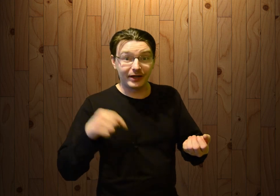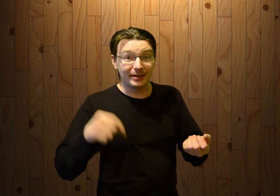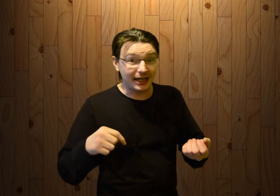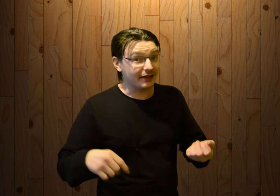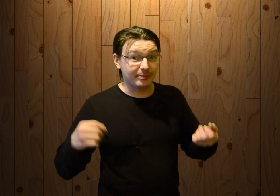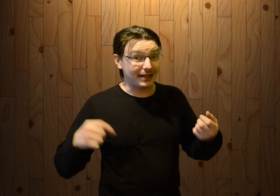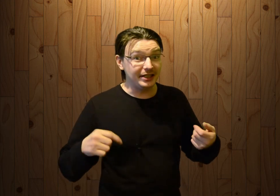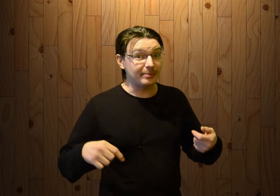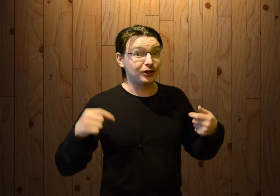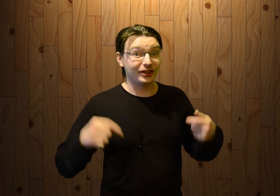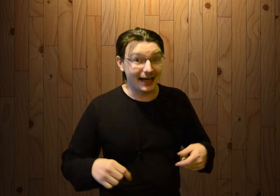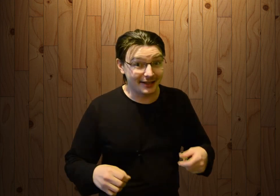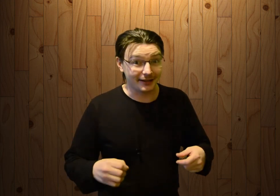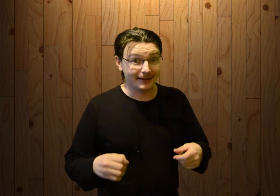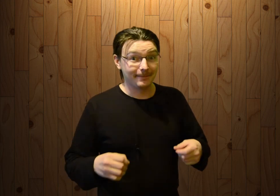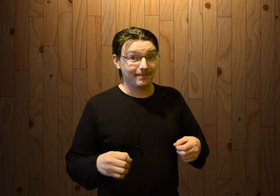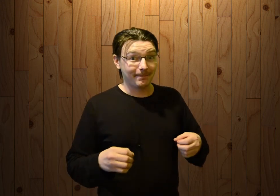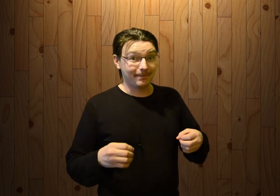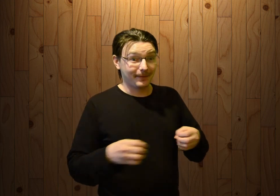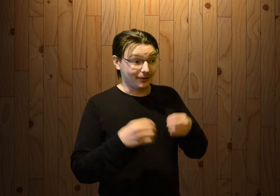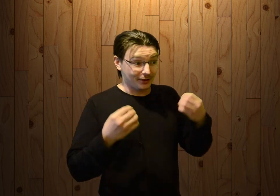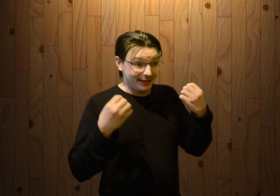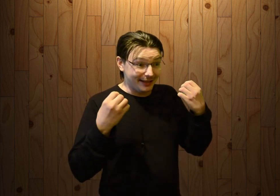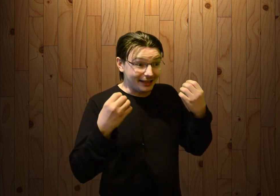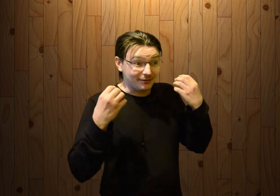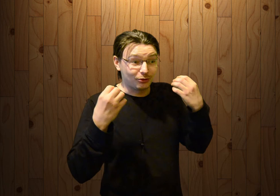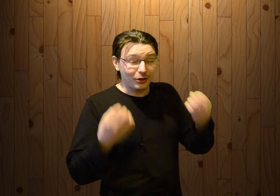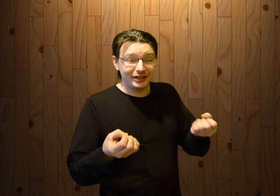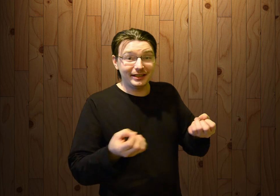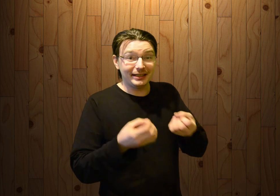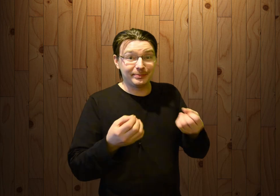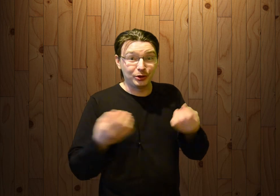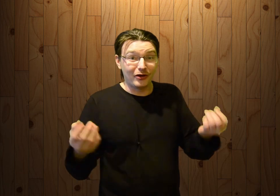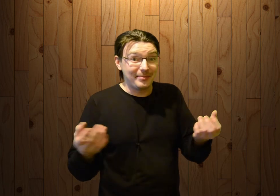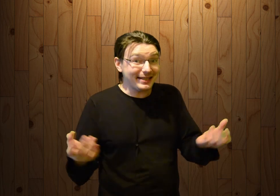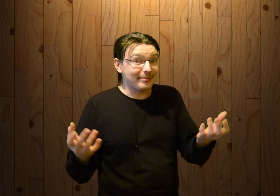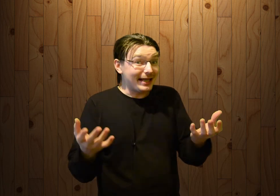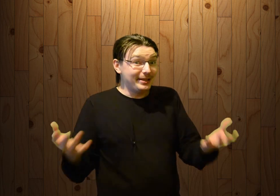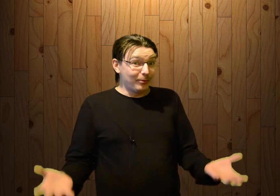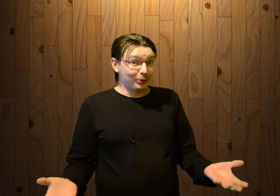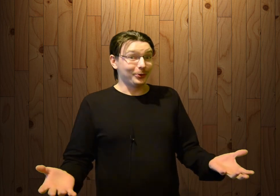в комментариях, пройдите и почитайте. Я тоже это с пустого места брать не буду.